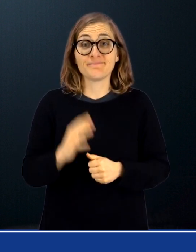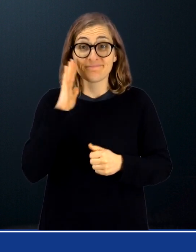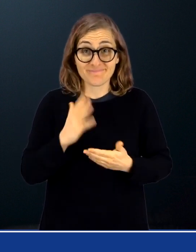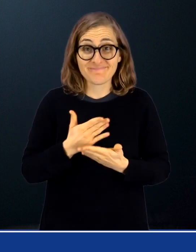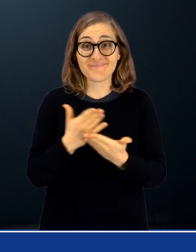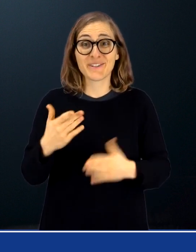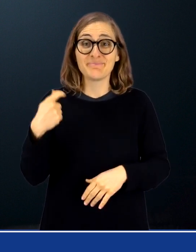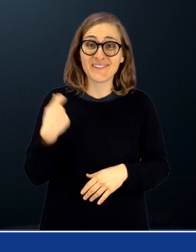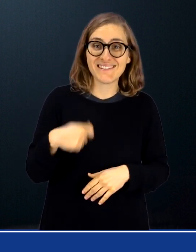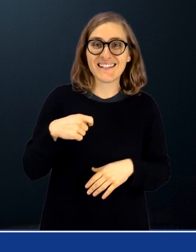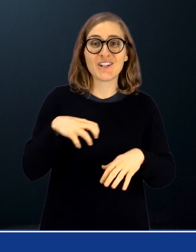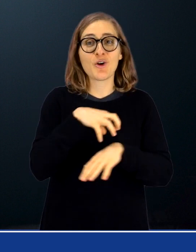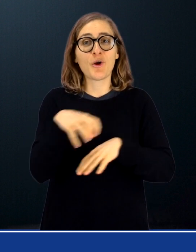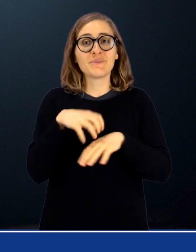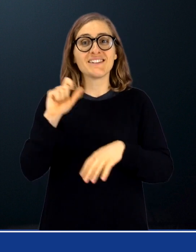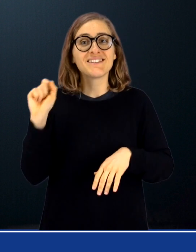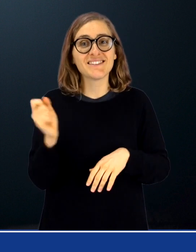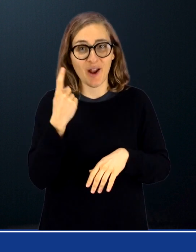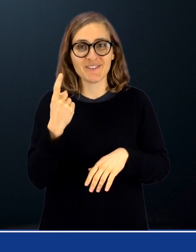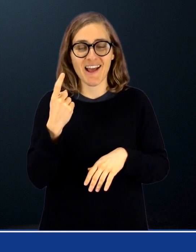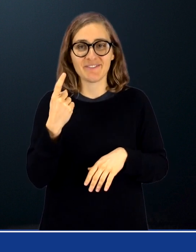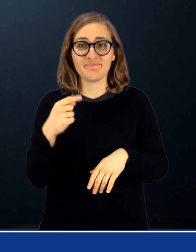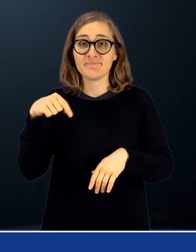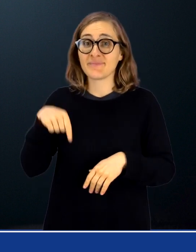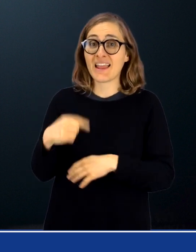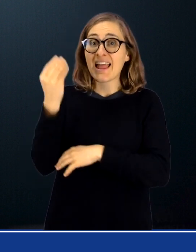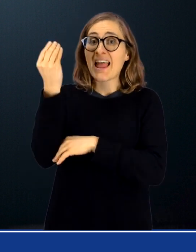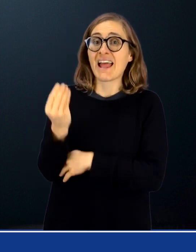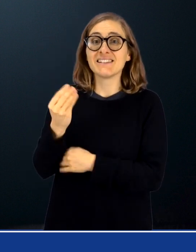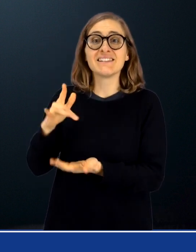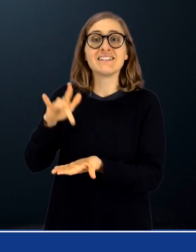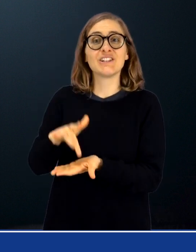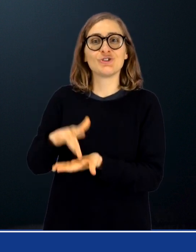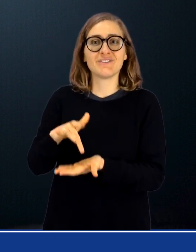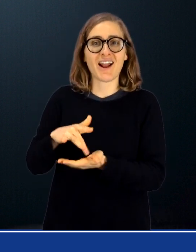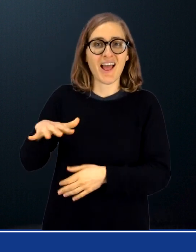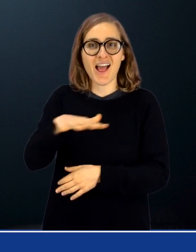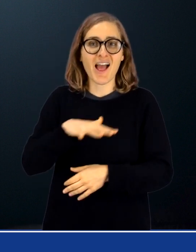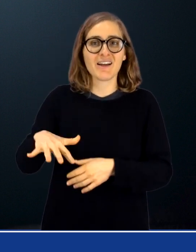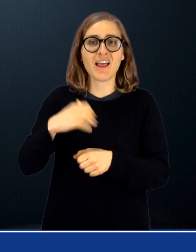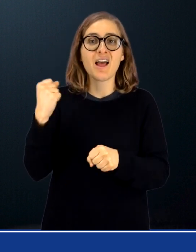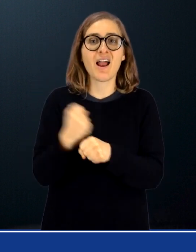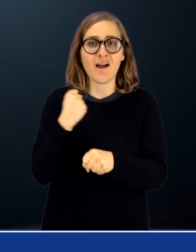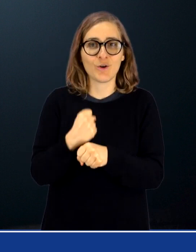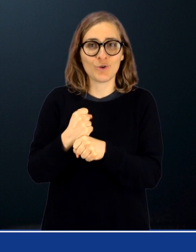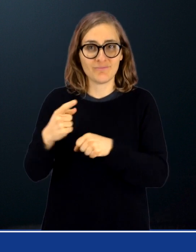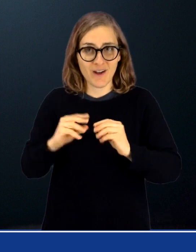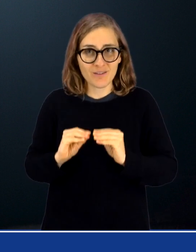Egregi presidenti e commissari straordinari La sede centrale ENS Area Lavoro ha predisposto